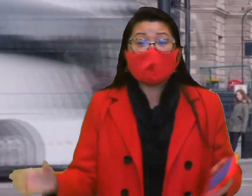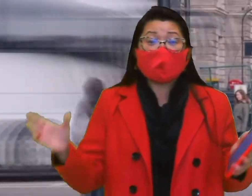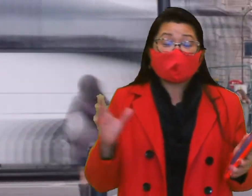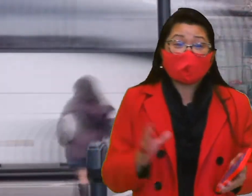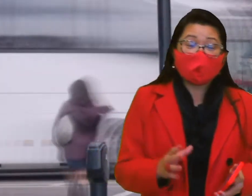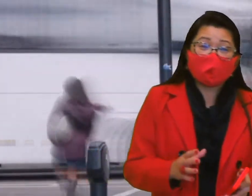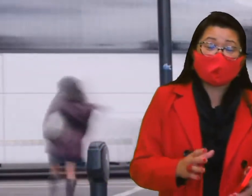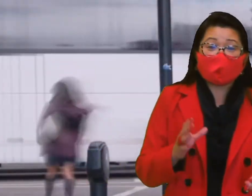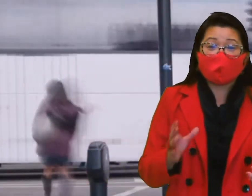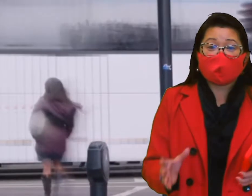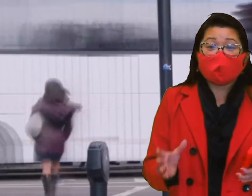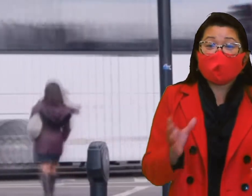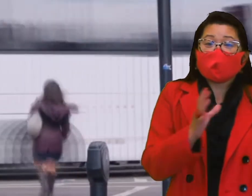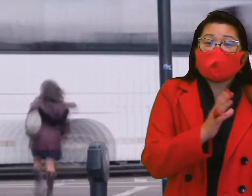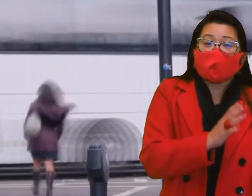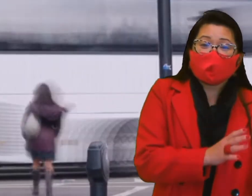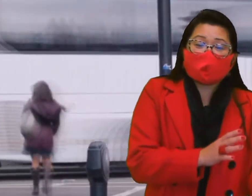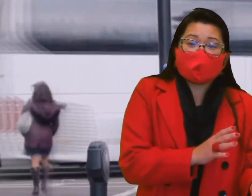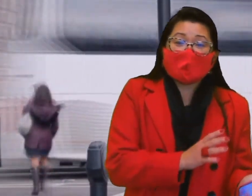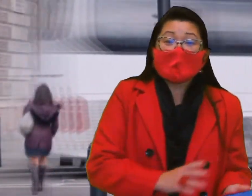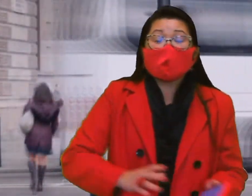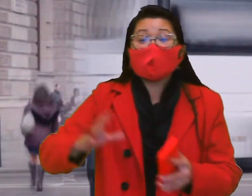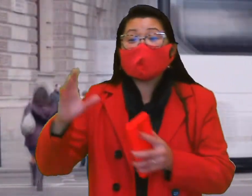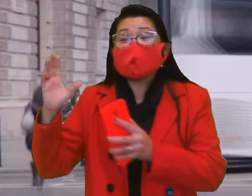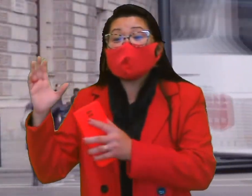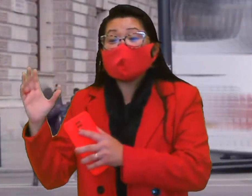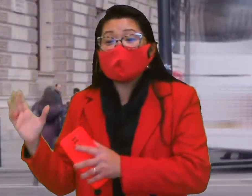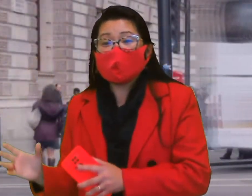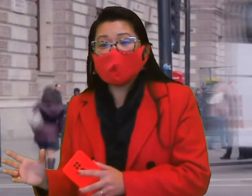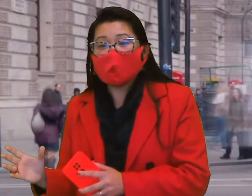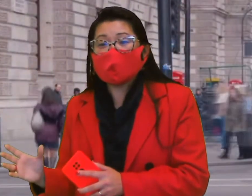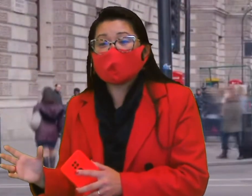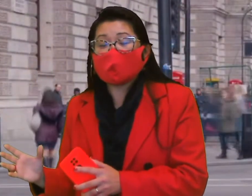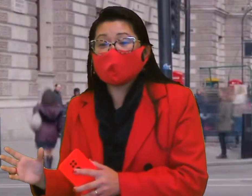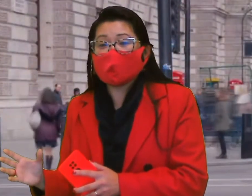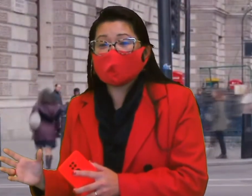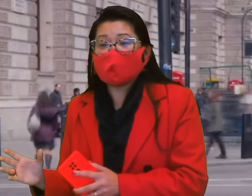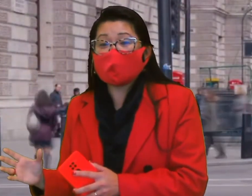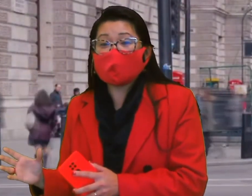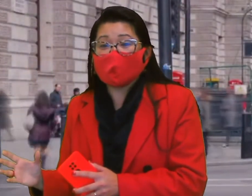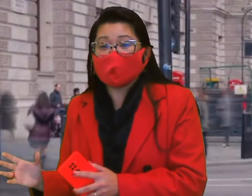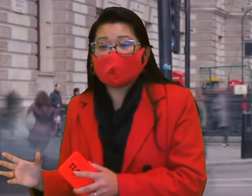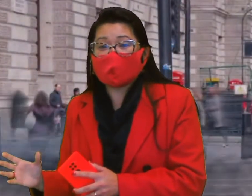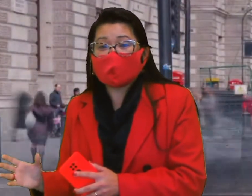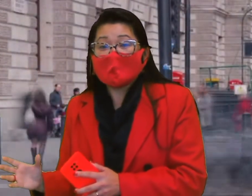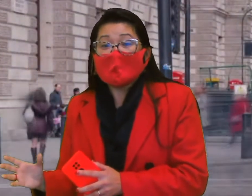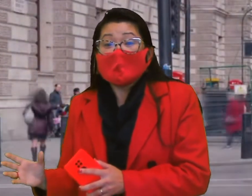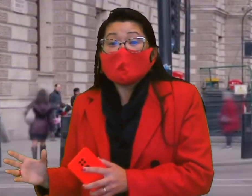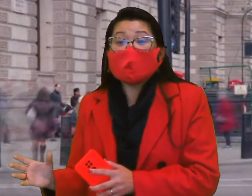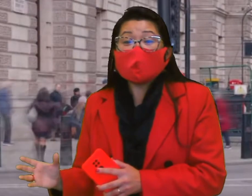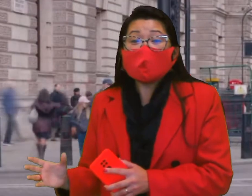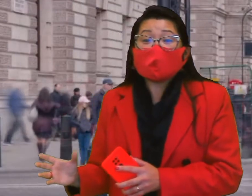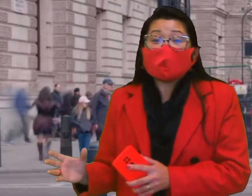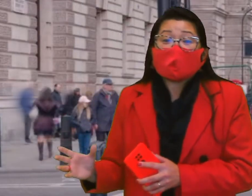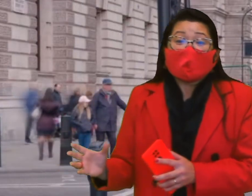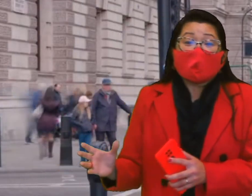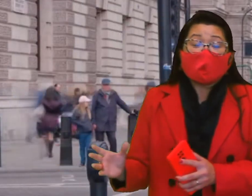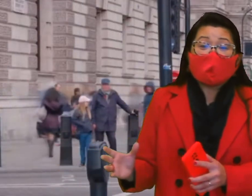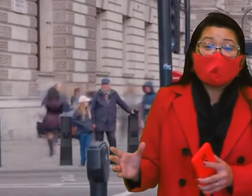aplicativo traduz do português para a língua brasileira de sinais. E ela